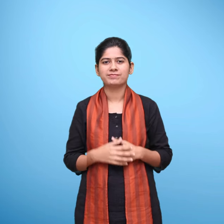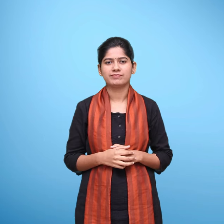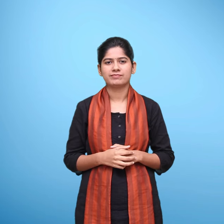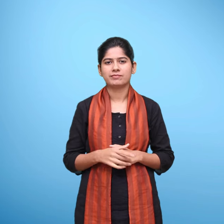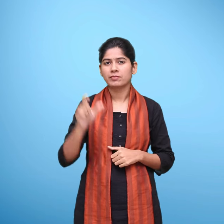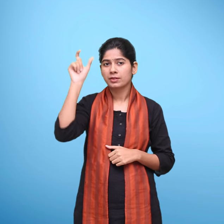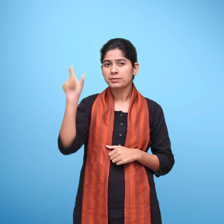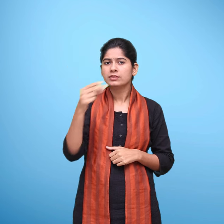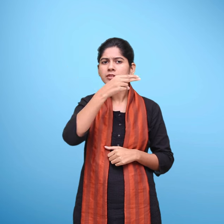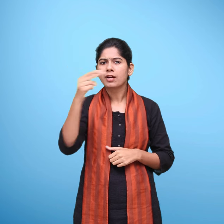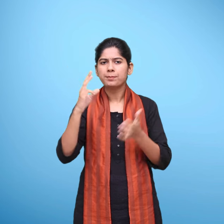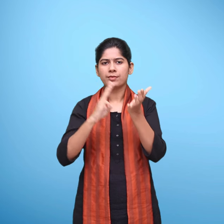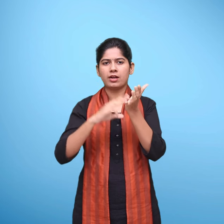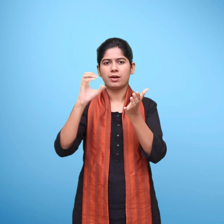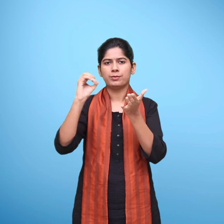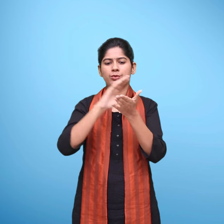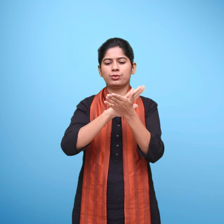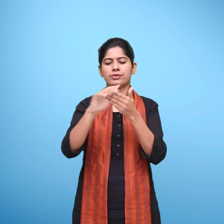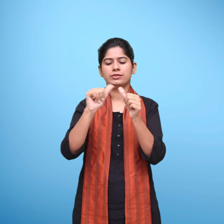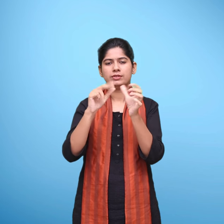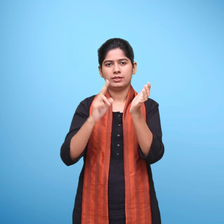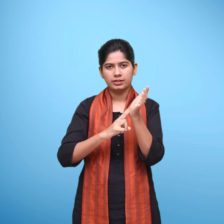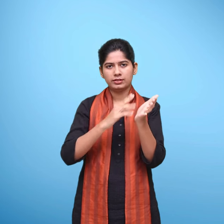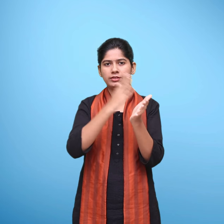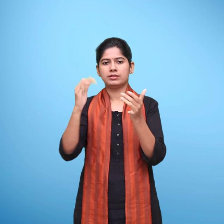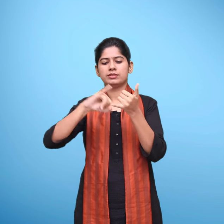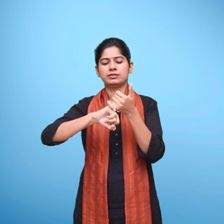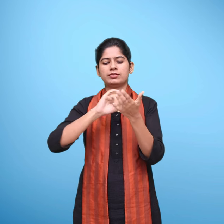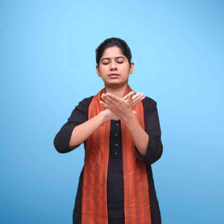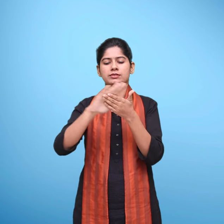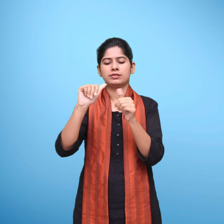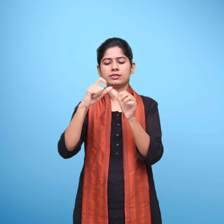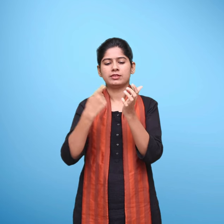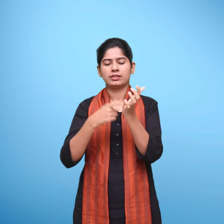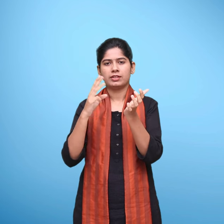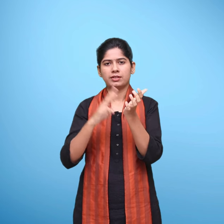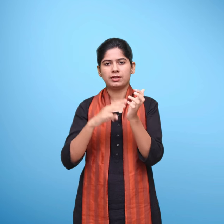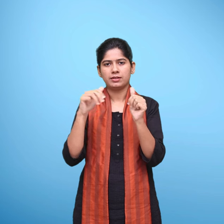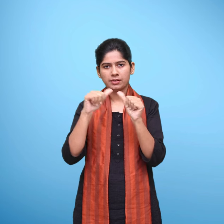प्रारंभिक, शिक्षा विभाग, राष्ट्रे श्यक्षिक अनुसंधान और प्रशिक्षन परशद